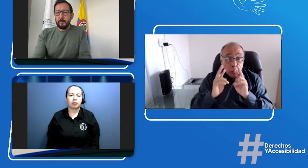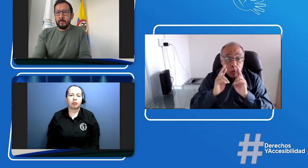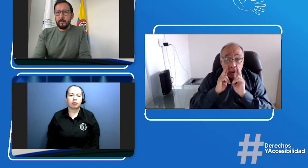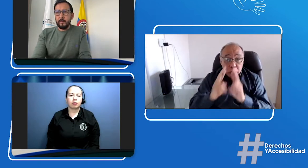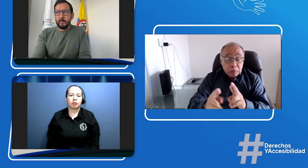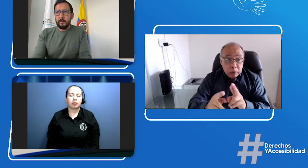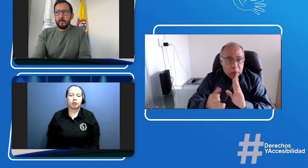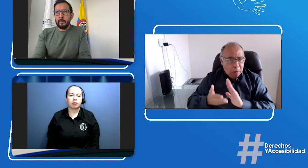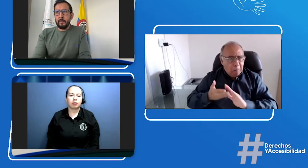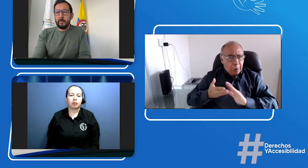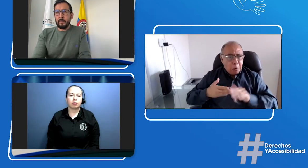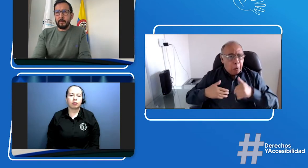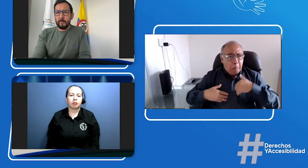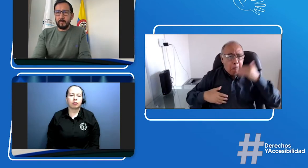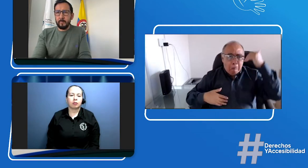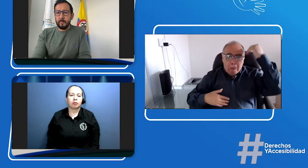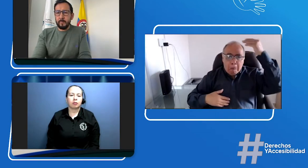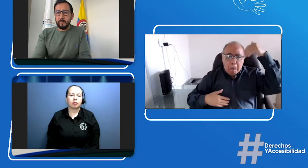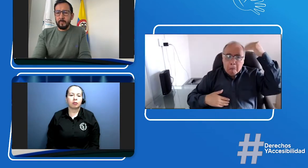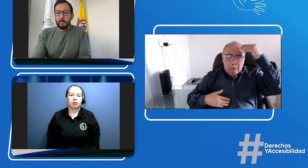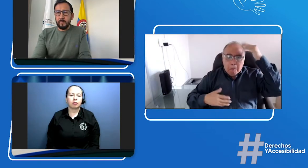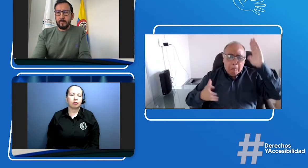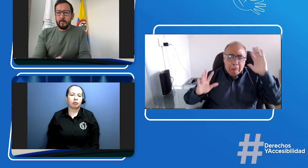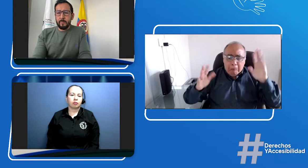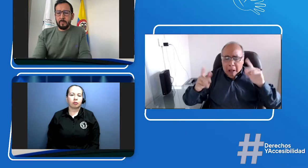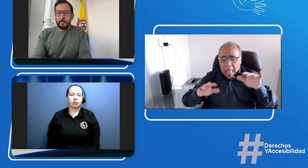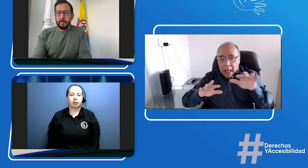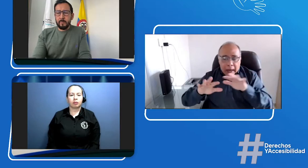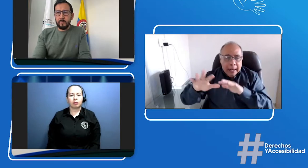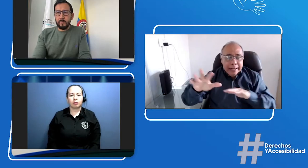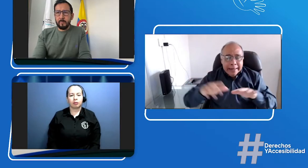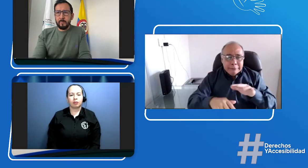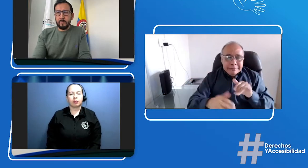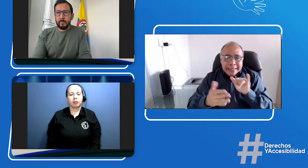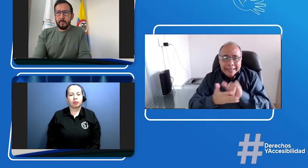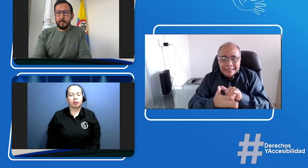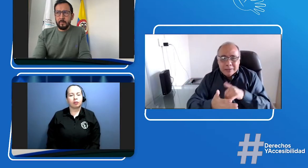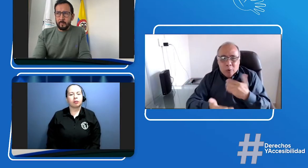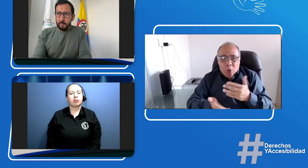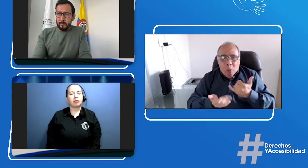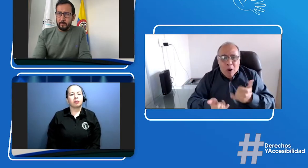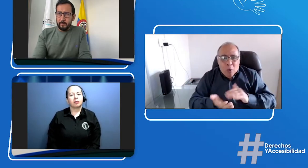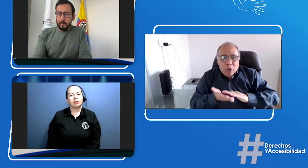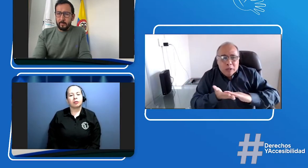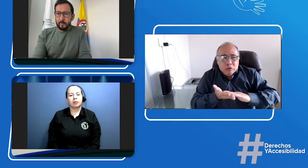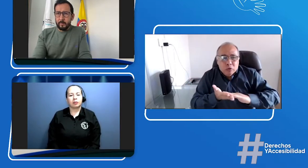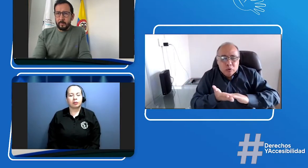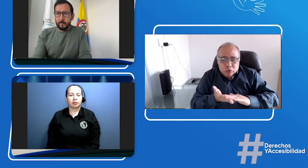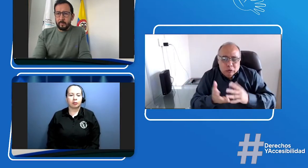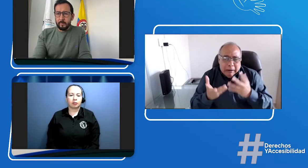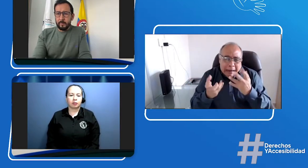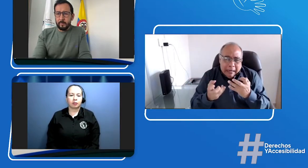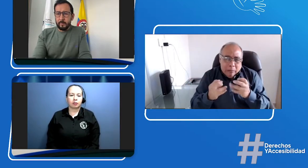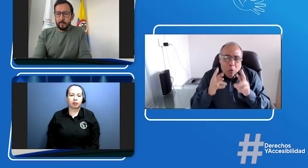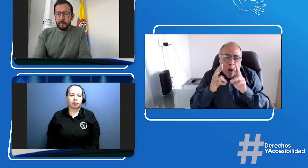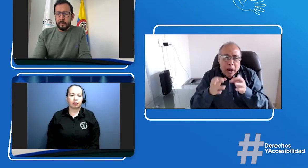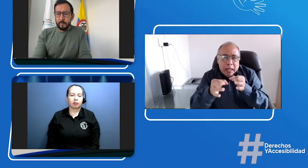acercaron también algunos centros de reconocimiento. Les dijeron, no, no, no, por aquí no es. Nosotros no sabemos de este asunto. Entonces, pues